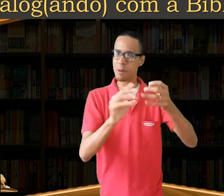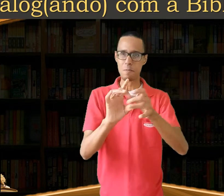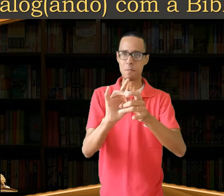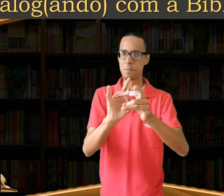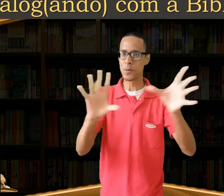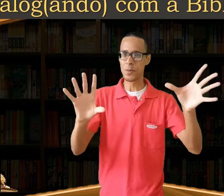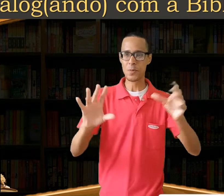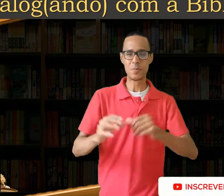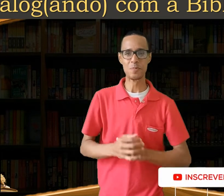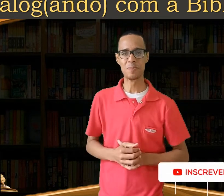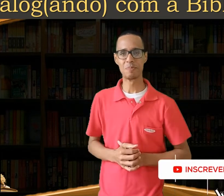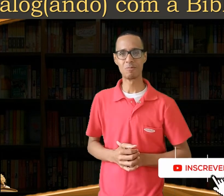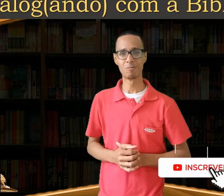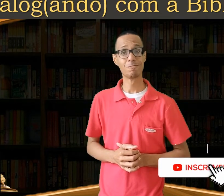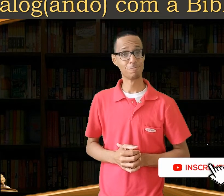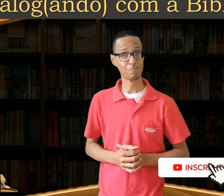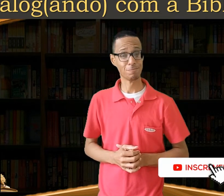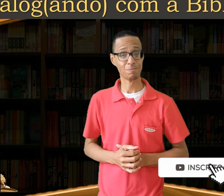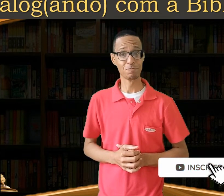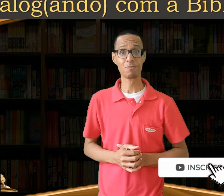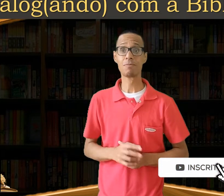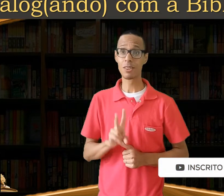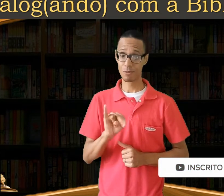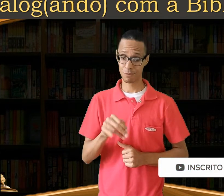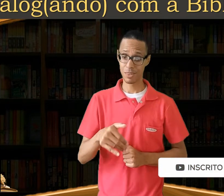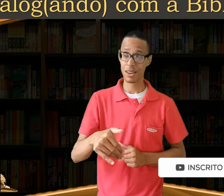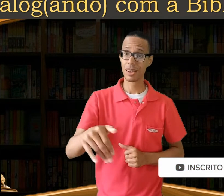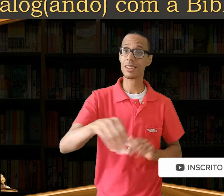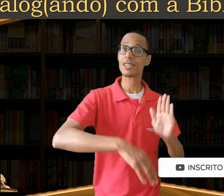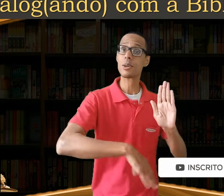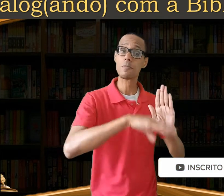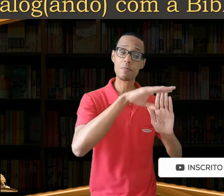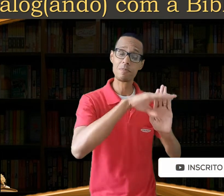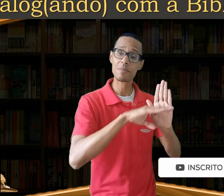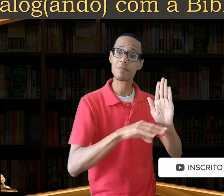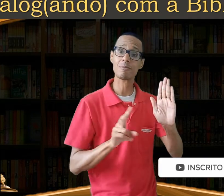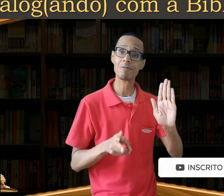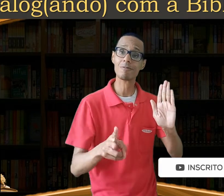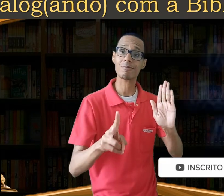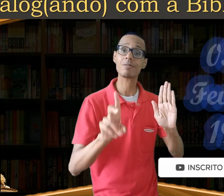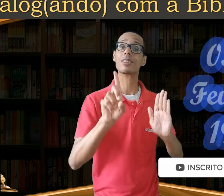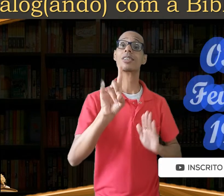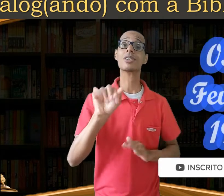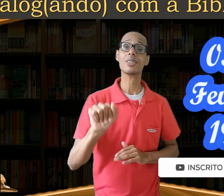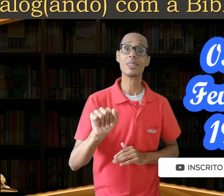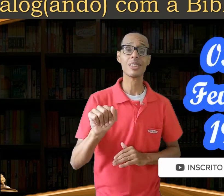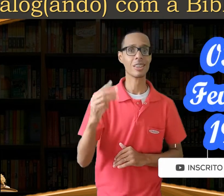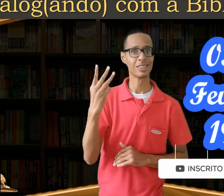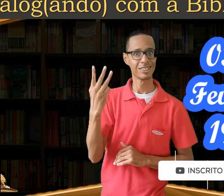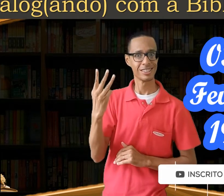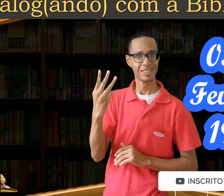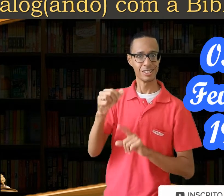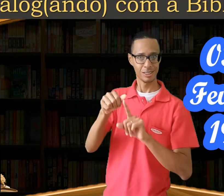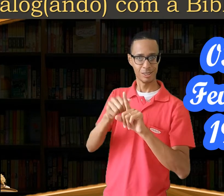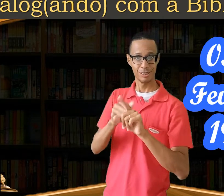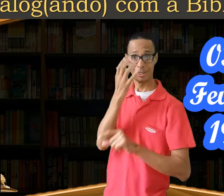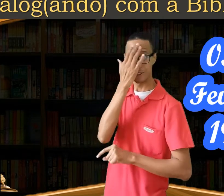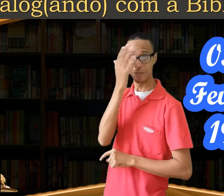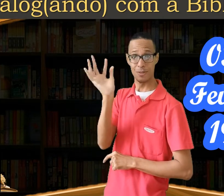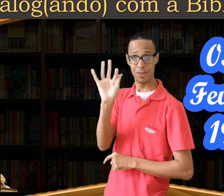Daremos continuidade à programação e para o próximo dia 3 de fevereiro, a autora convidada